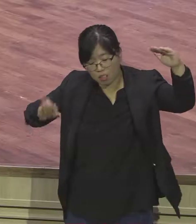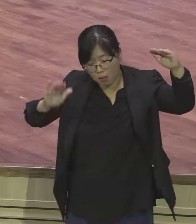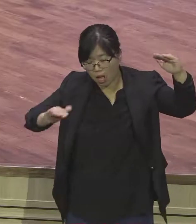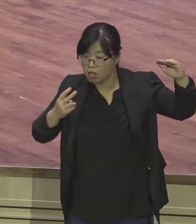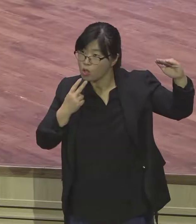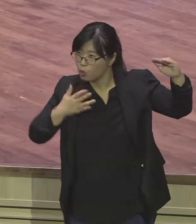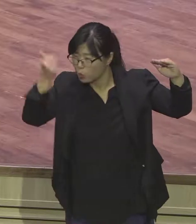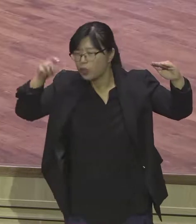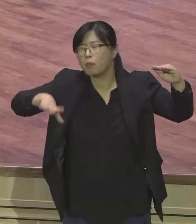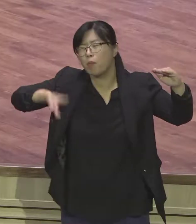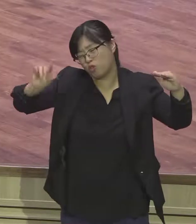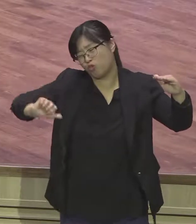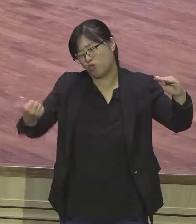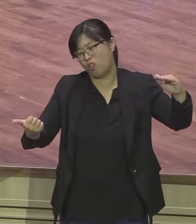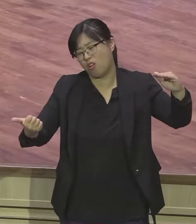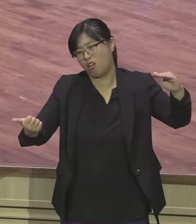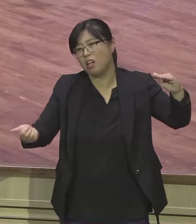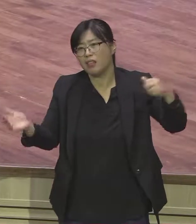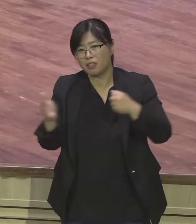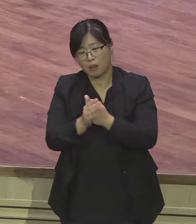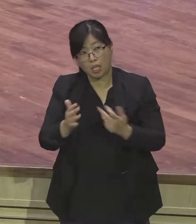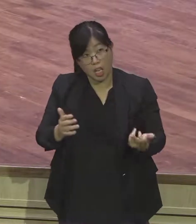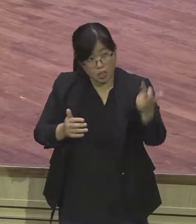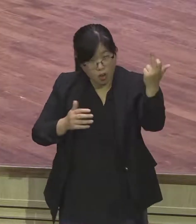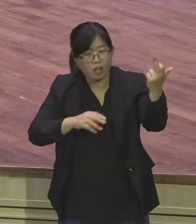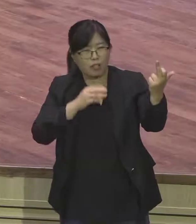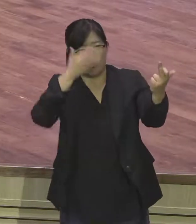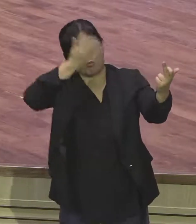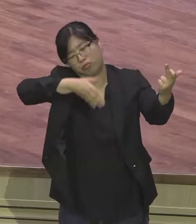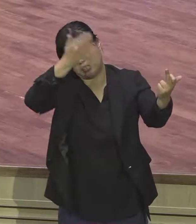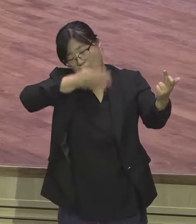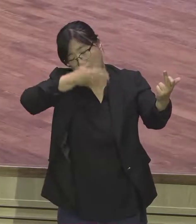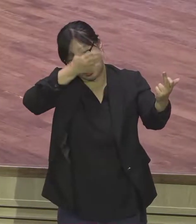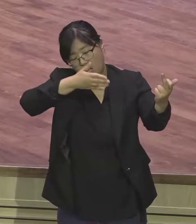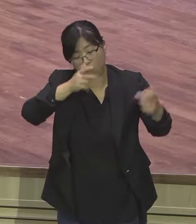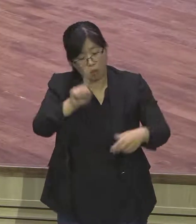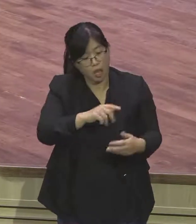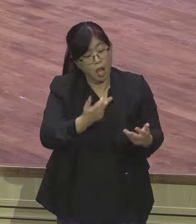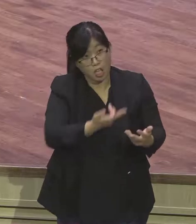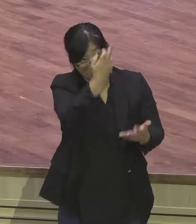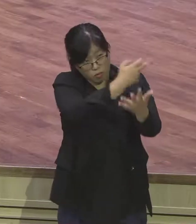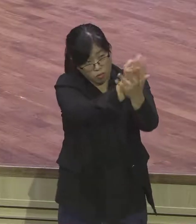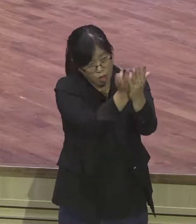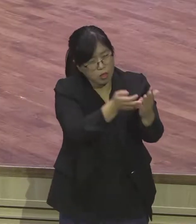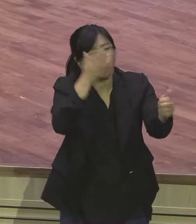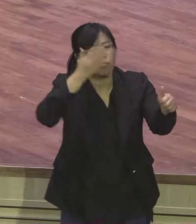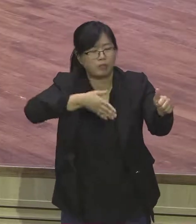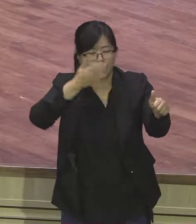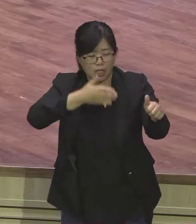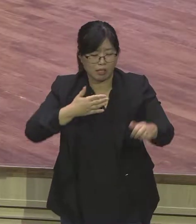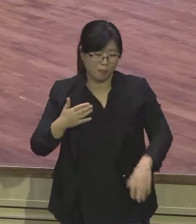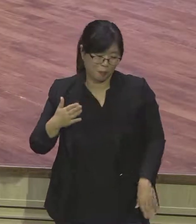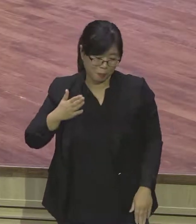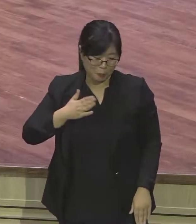땅에서 이 땅을 마감하지만은 마지막 순간까지 약속의 땅으로